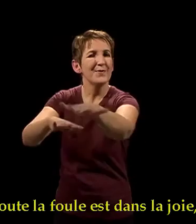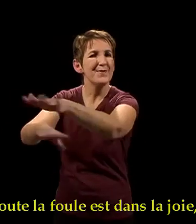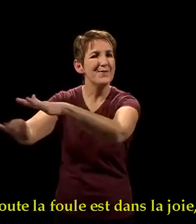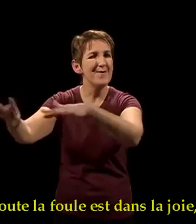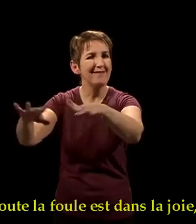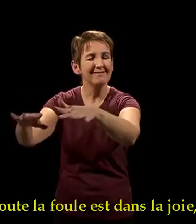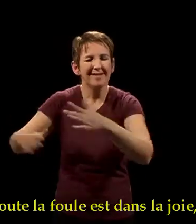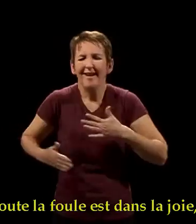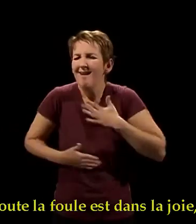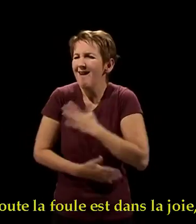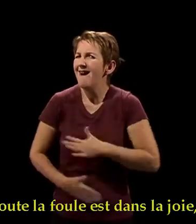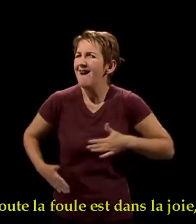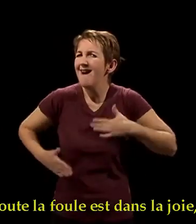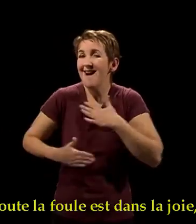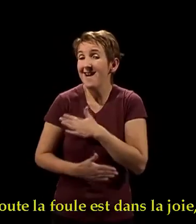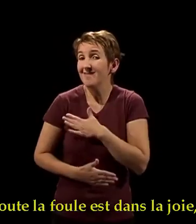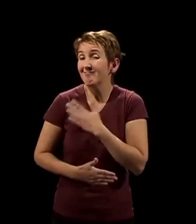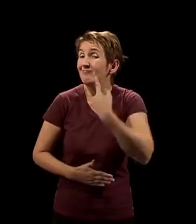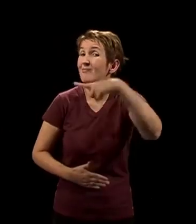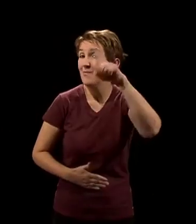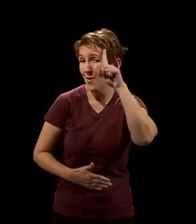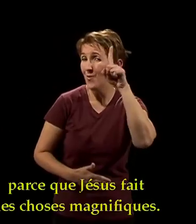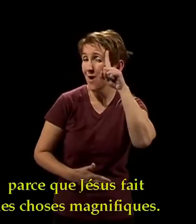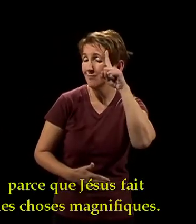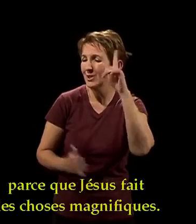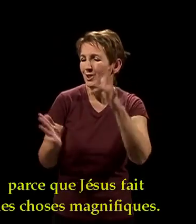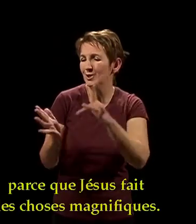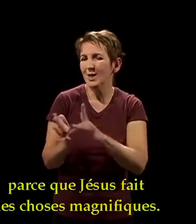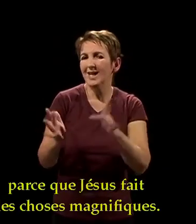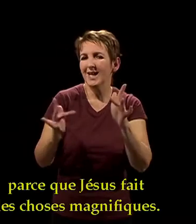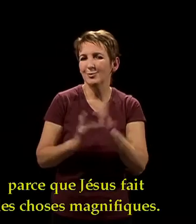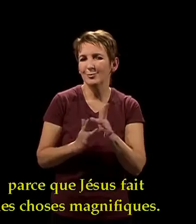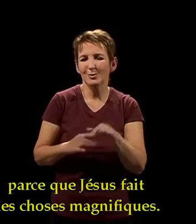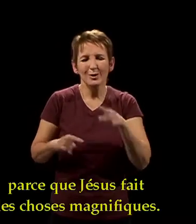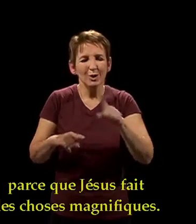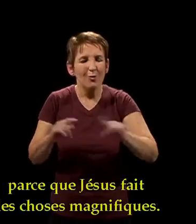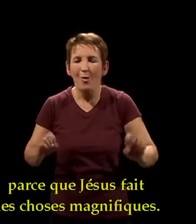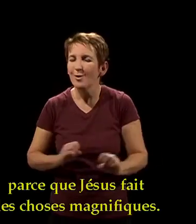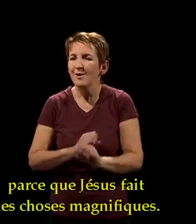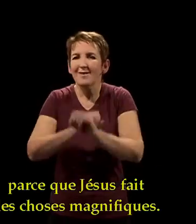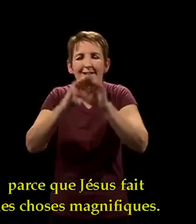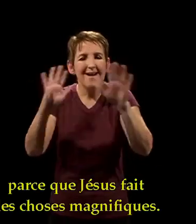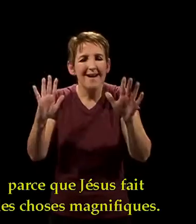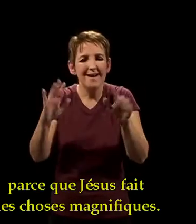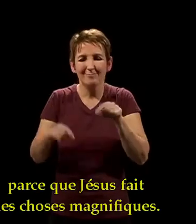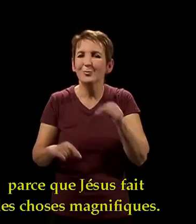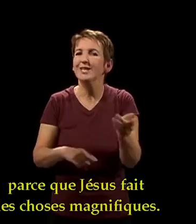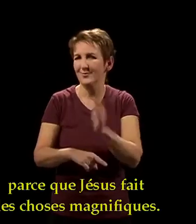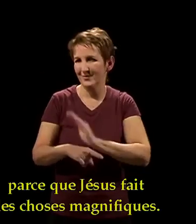Mais toute la foule est dans la joie. Parce que Jésus fait des choses magnifiques.